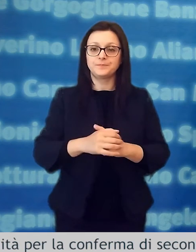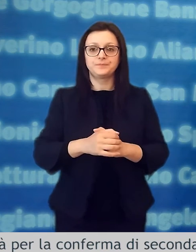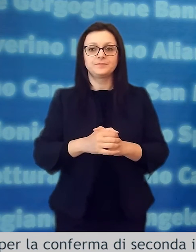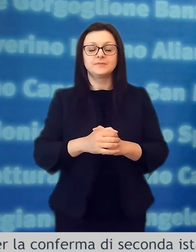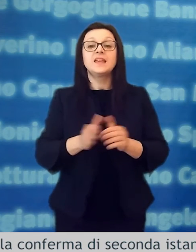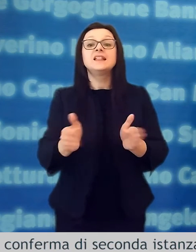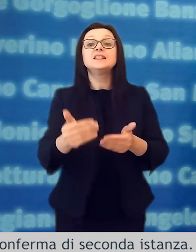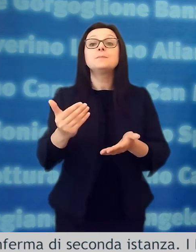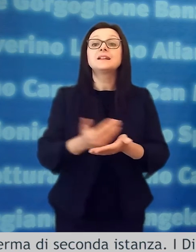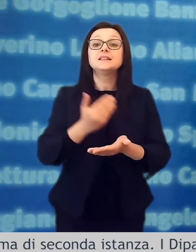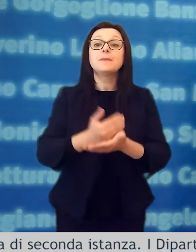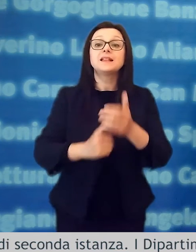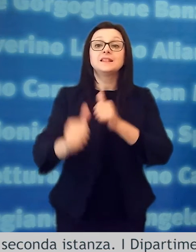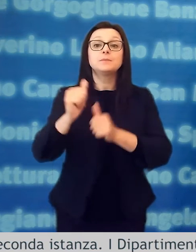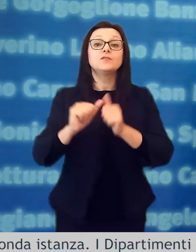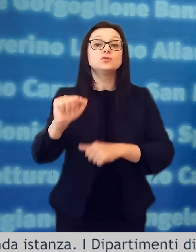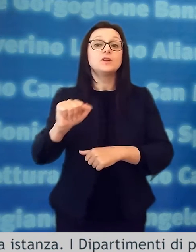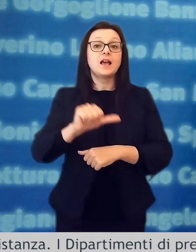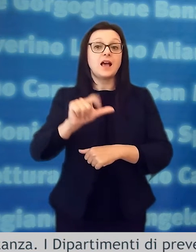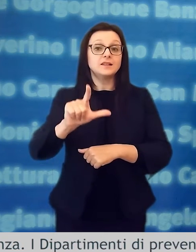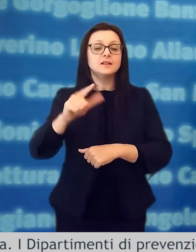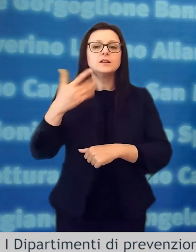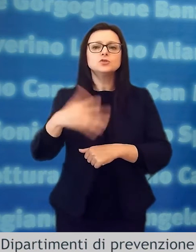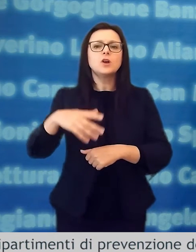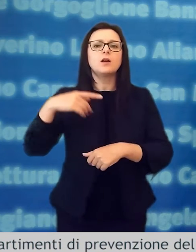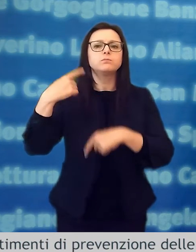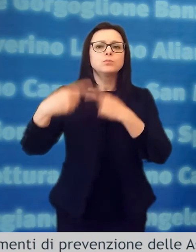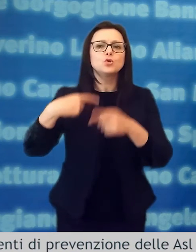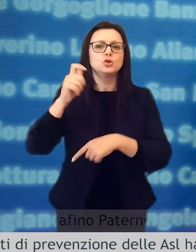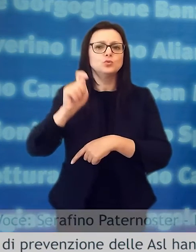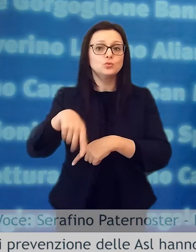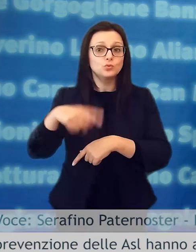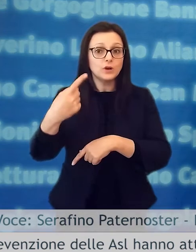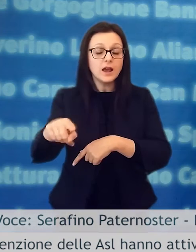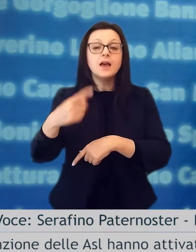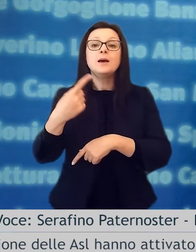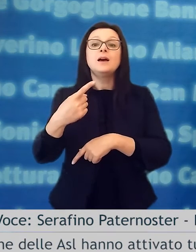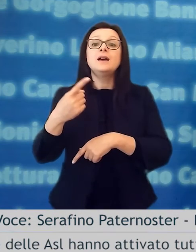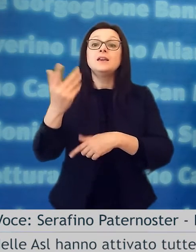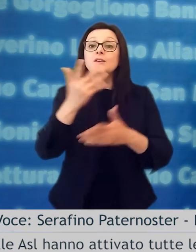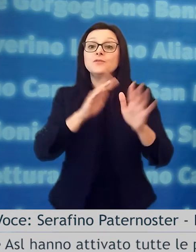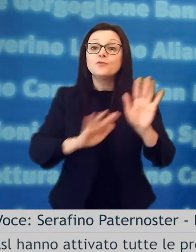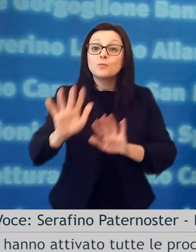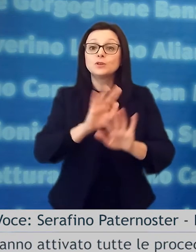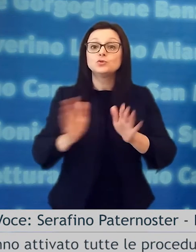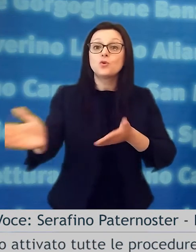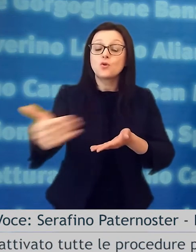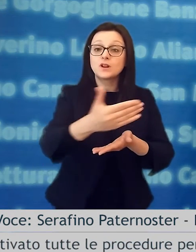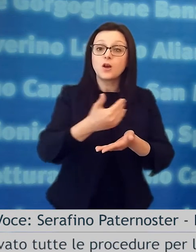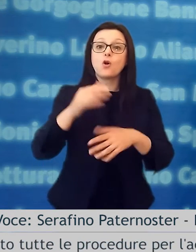seconda istanza i dipartimenti di prevenzione delle asl hanno attivato tutte le procedure per l'acquisizione delle notizie